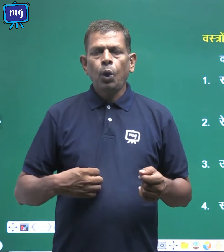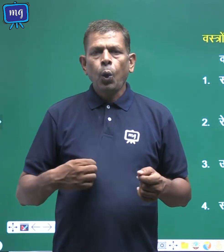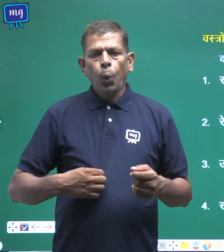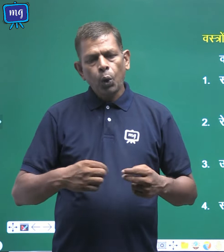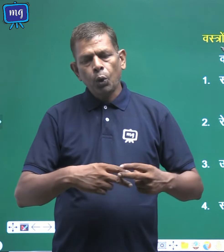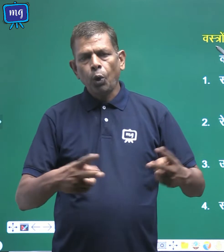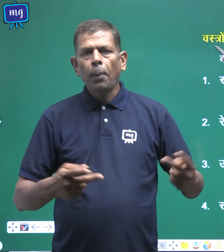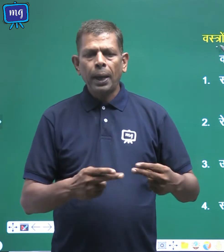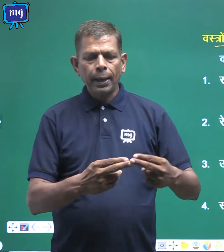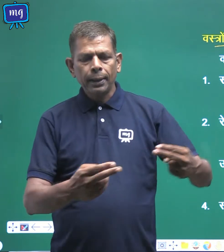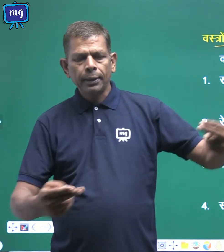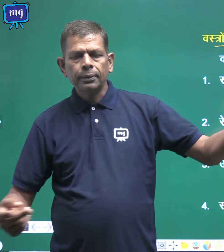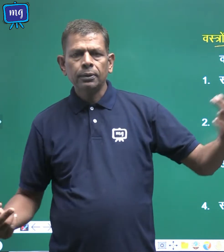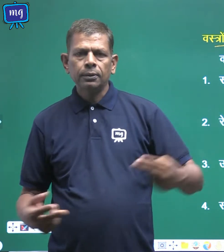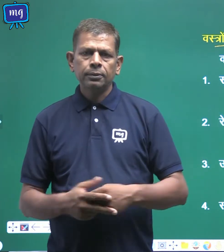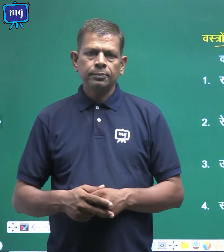विवित्ता